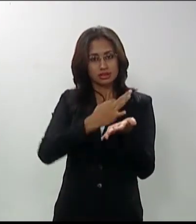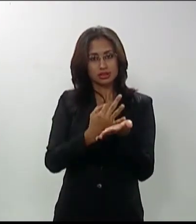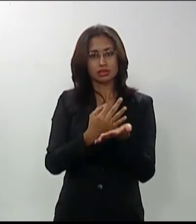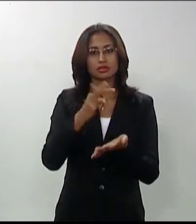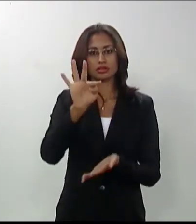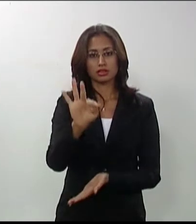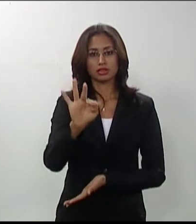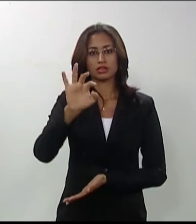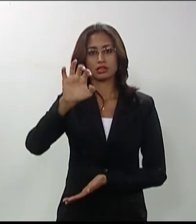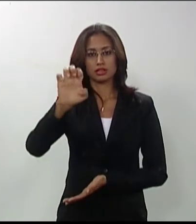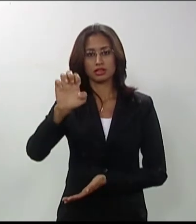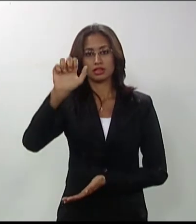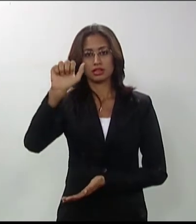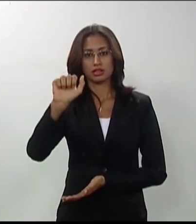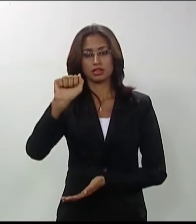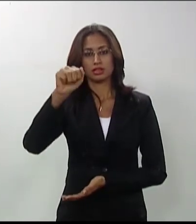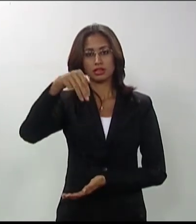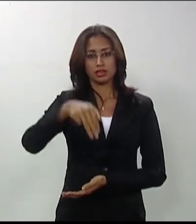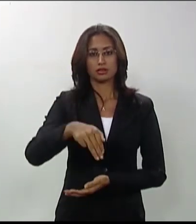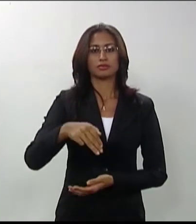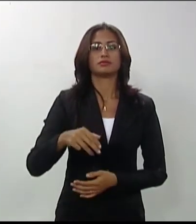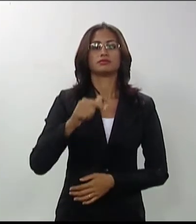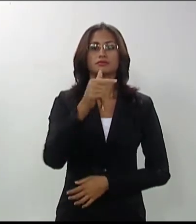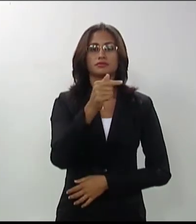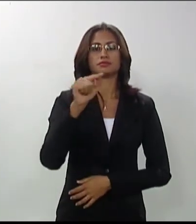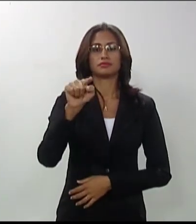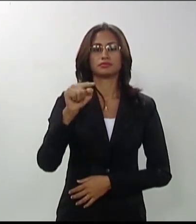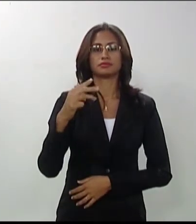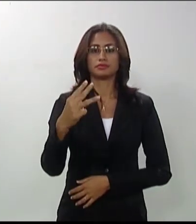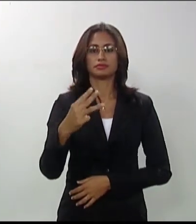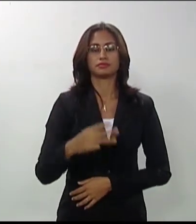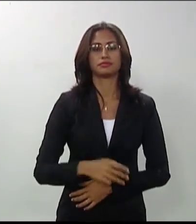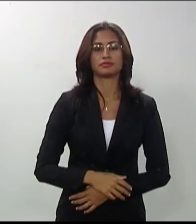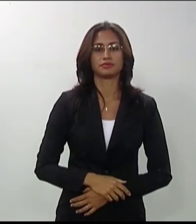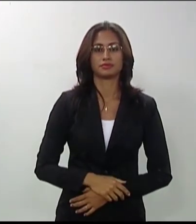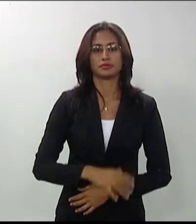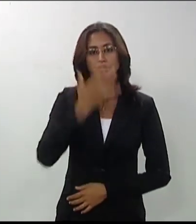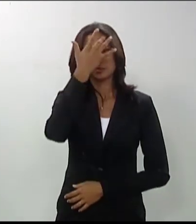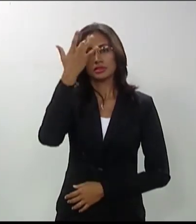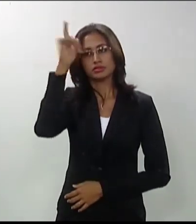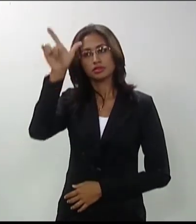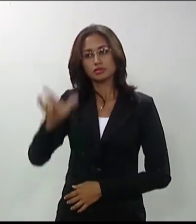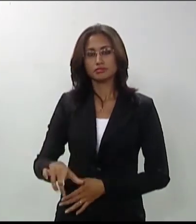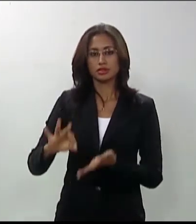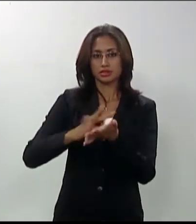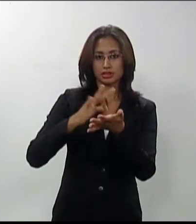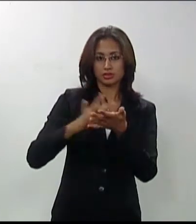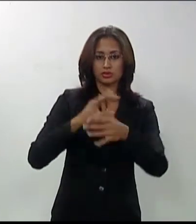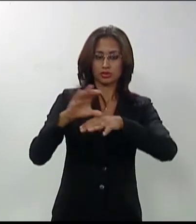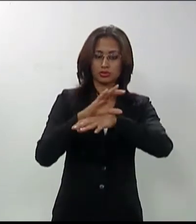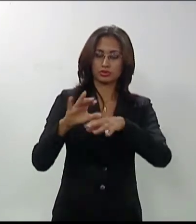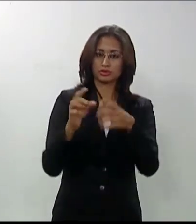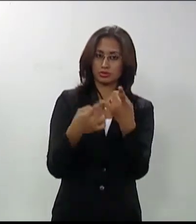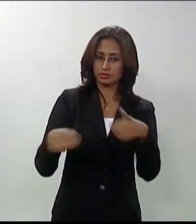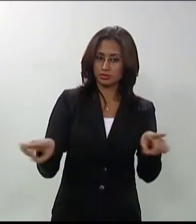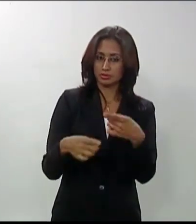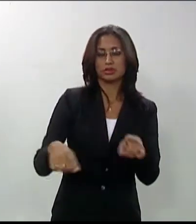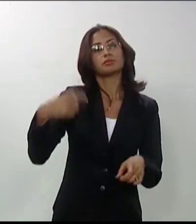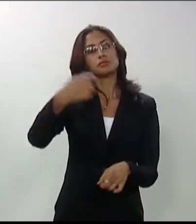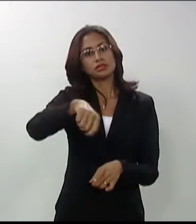automaticamente a ser a primeira no caso de sua reprovação no TAEM. 7.4. Caso o